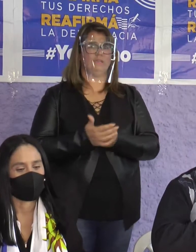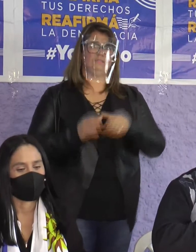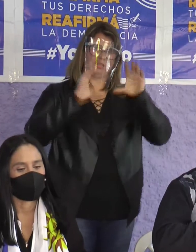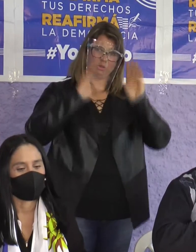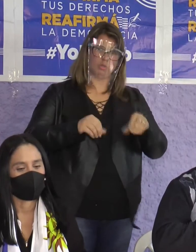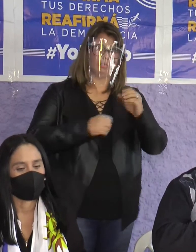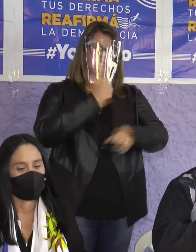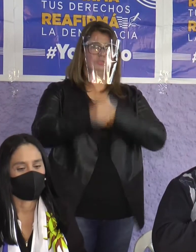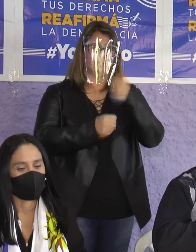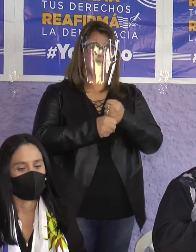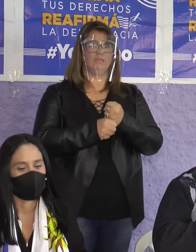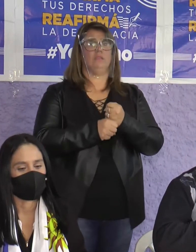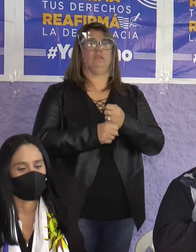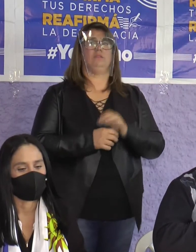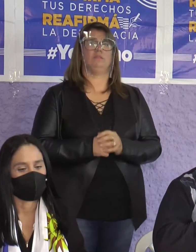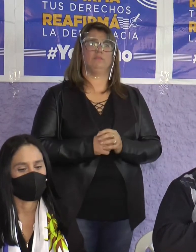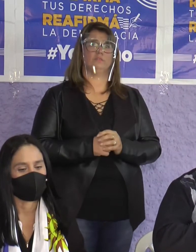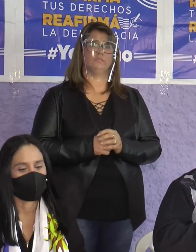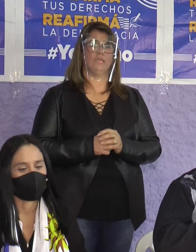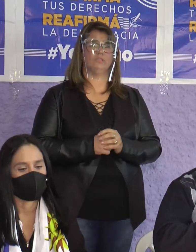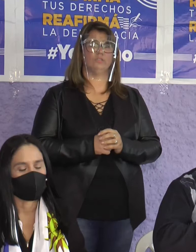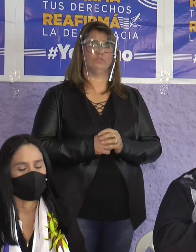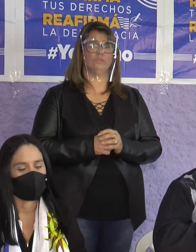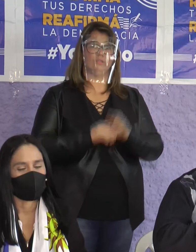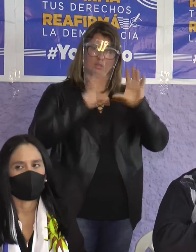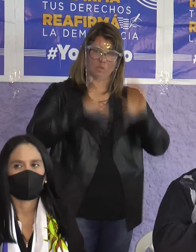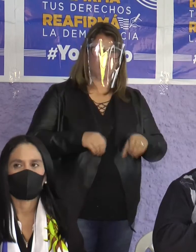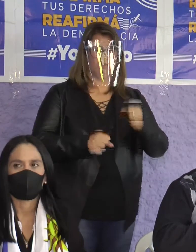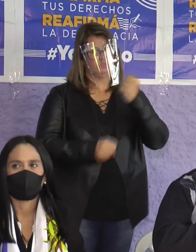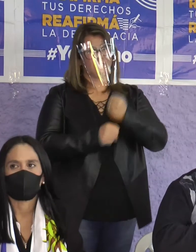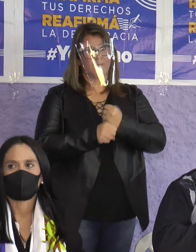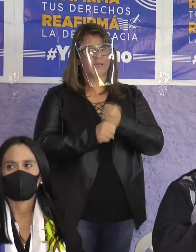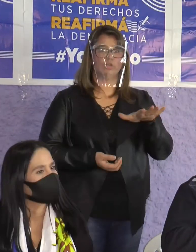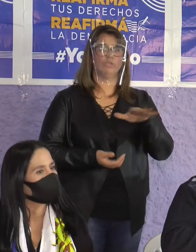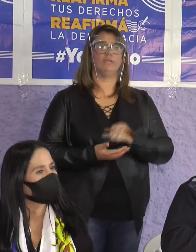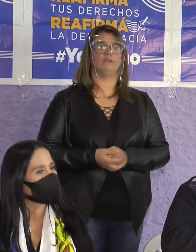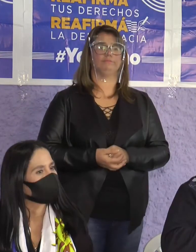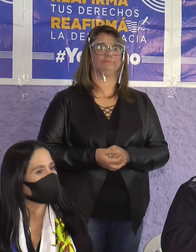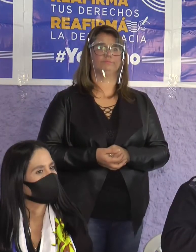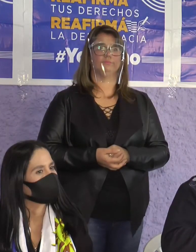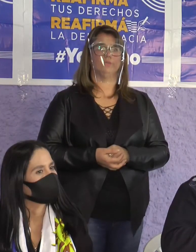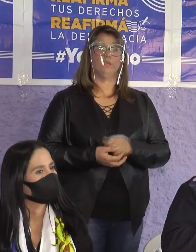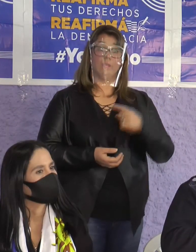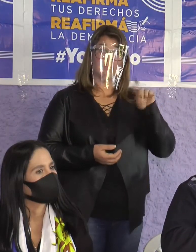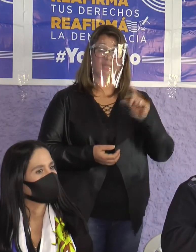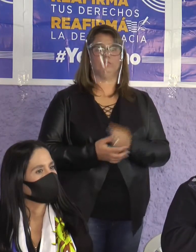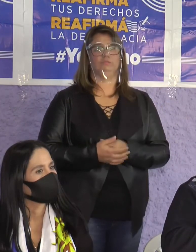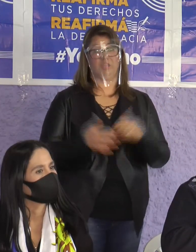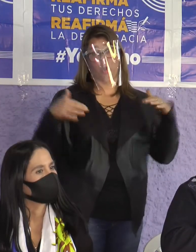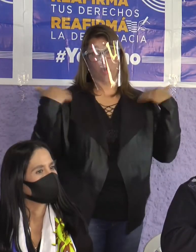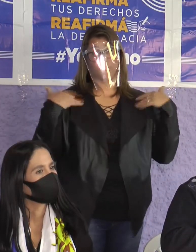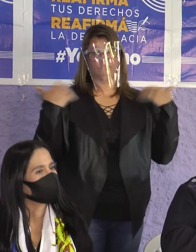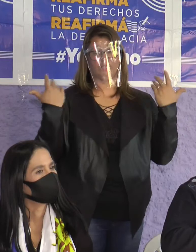hemos pautado y el camino que siempre marcaremos estamos muy contentos de que